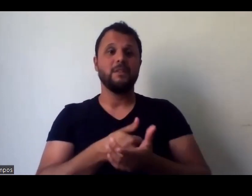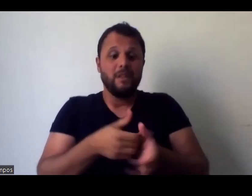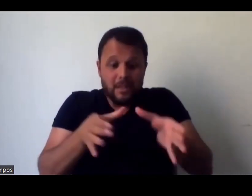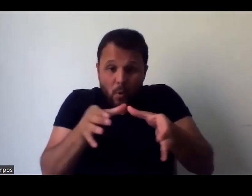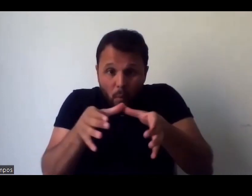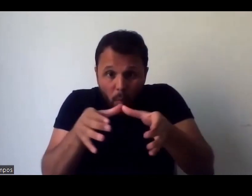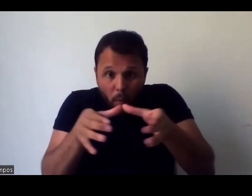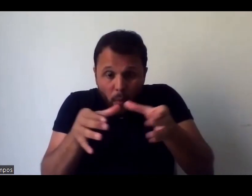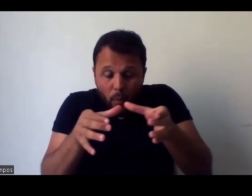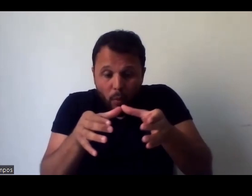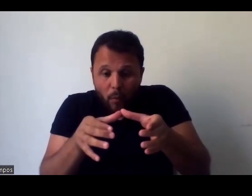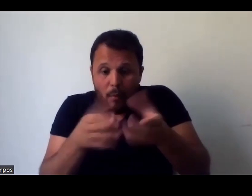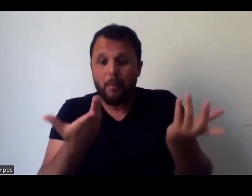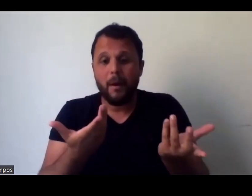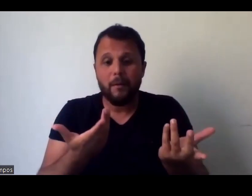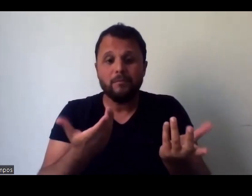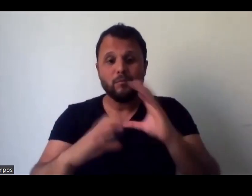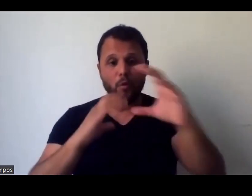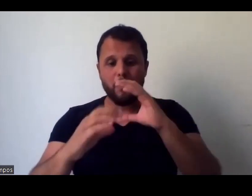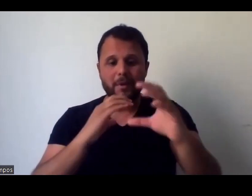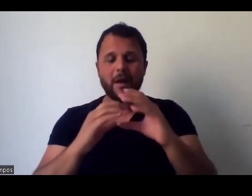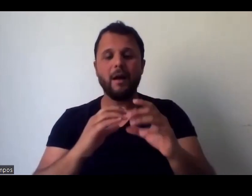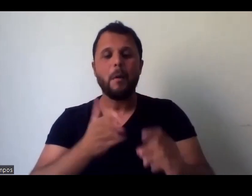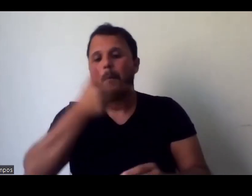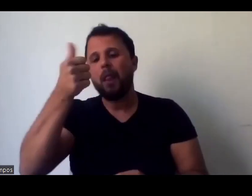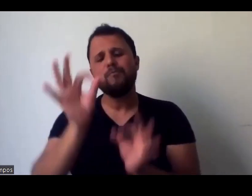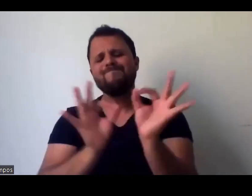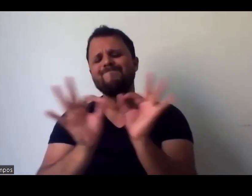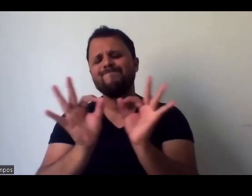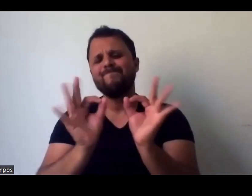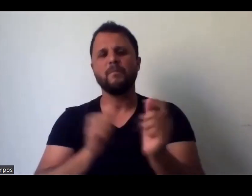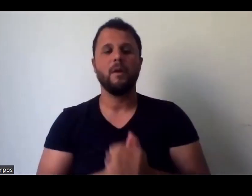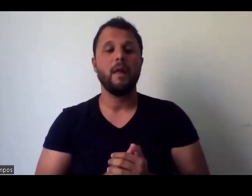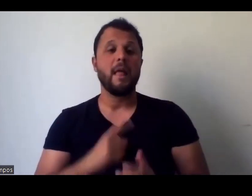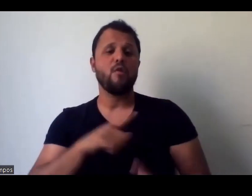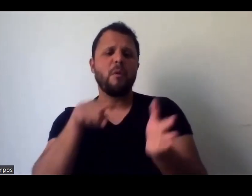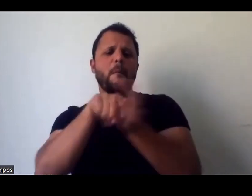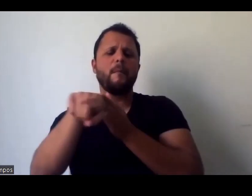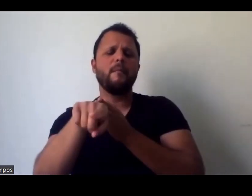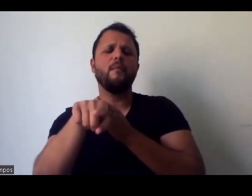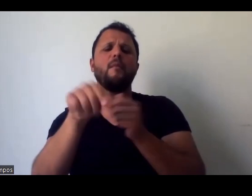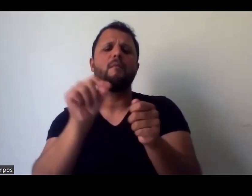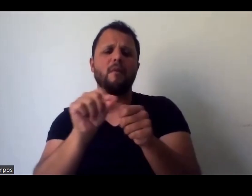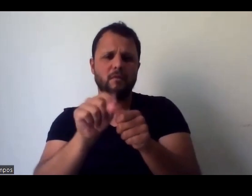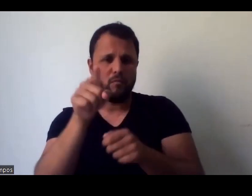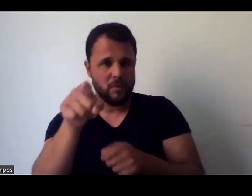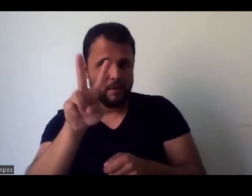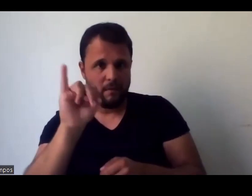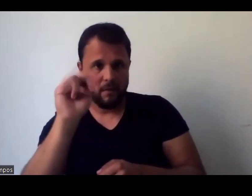a gente poderia, né, reorganizar isso. E eu tenho uma pergunta para te fazer, Viviane, para todo mundo que está aqui,